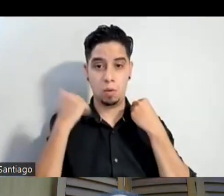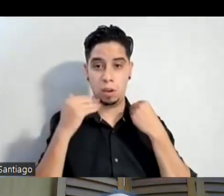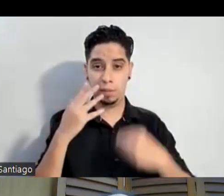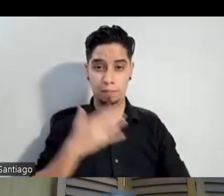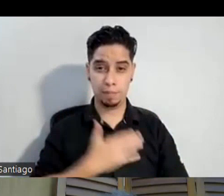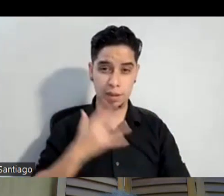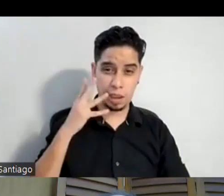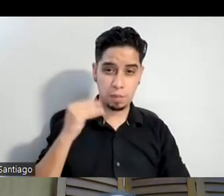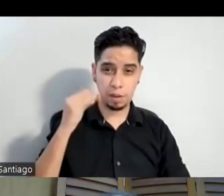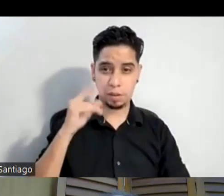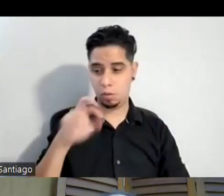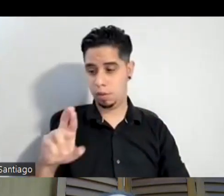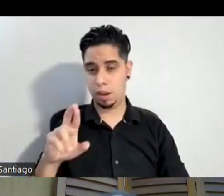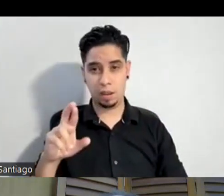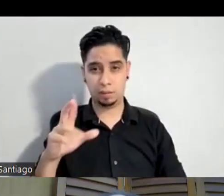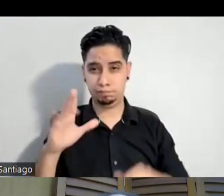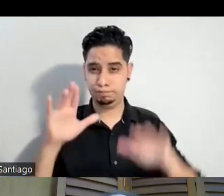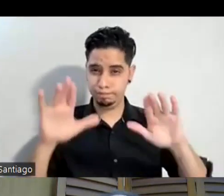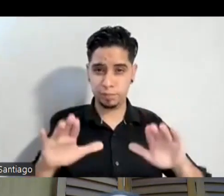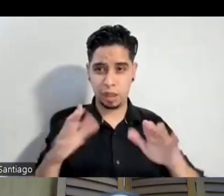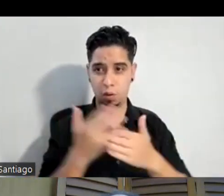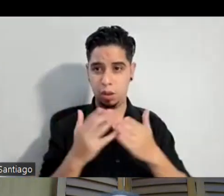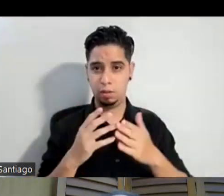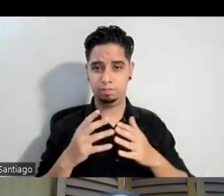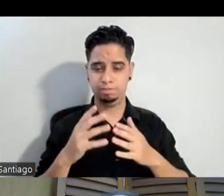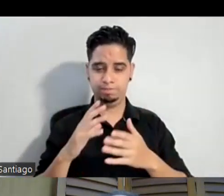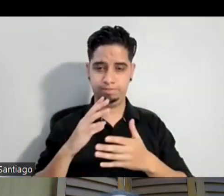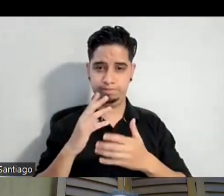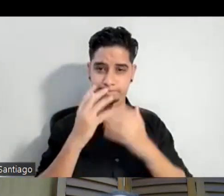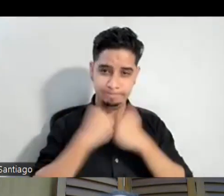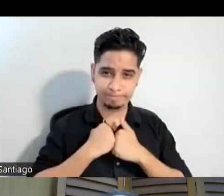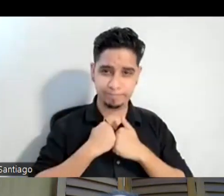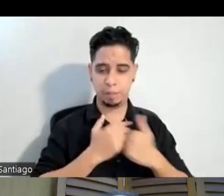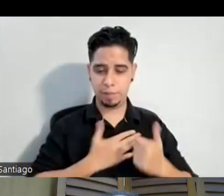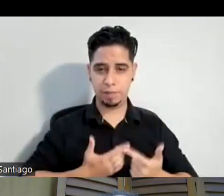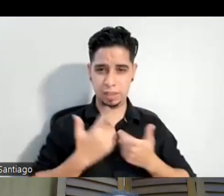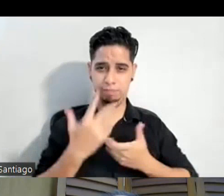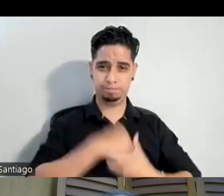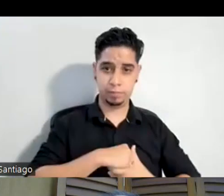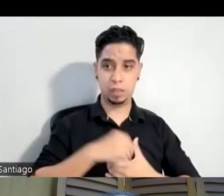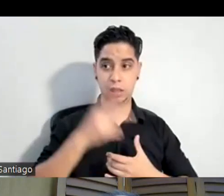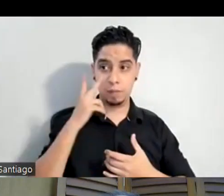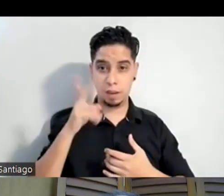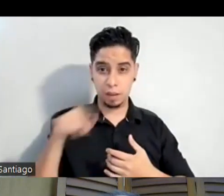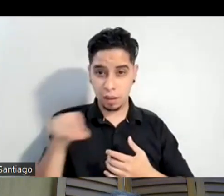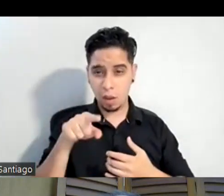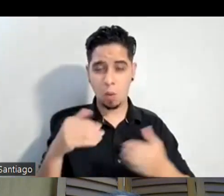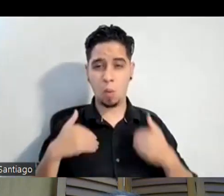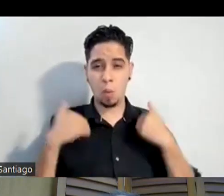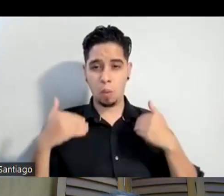es algo que yo no borraría nunca de mi vida y el ver a estos muchachos a veces yo digo wow que